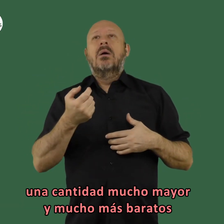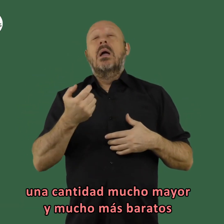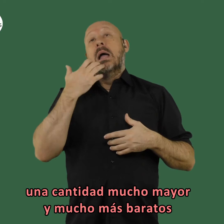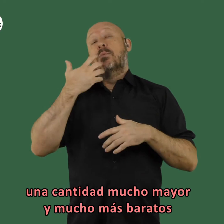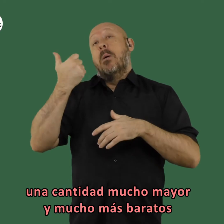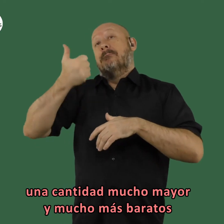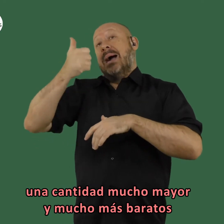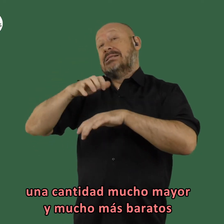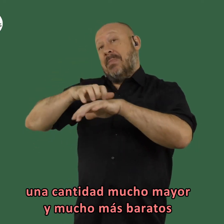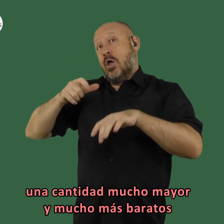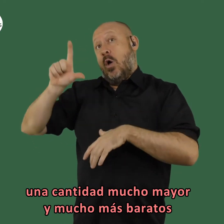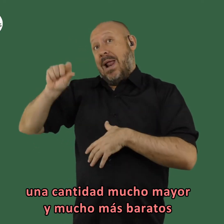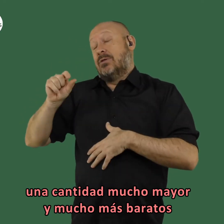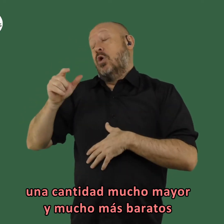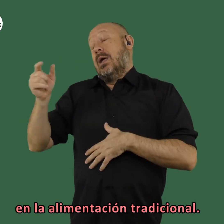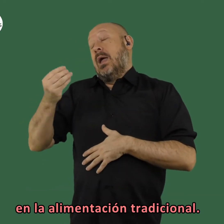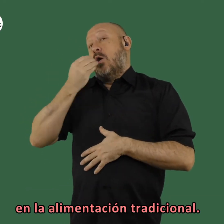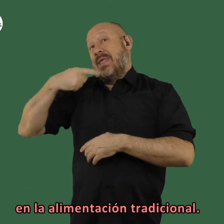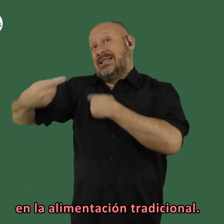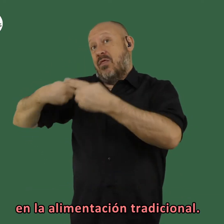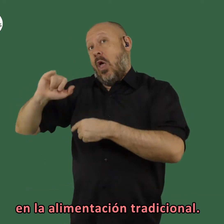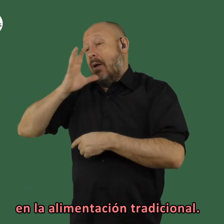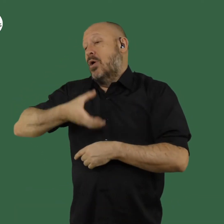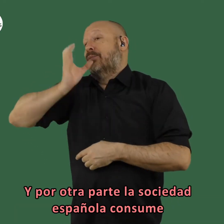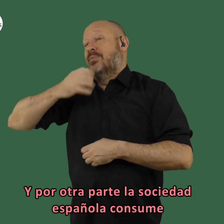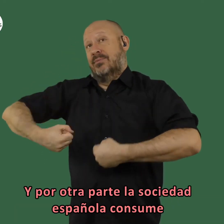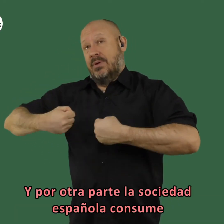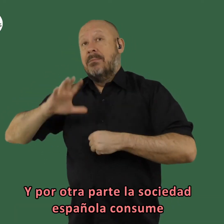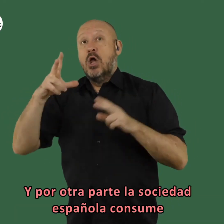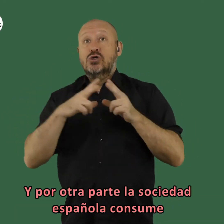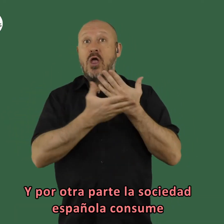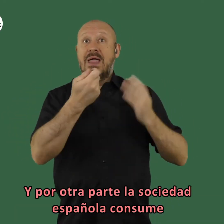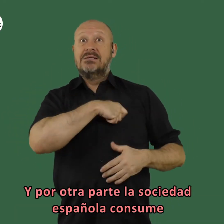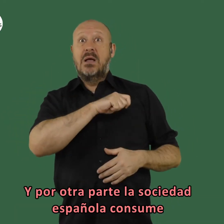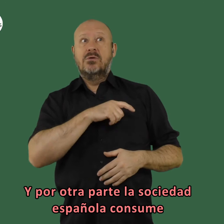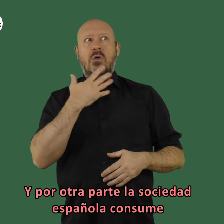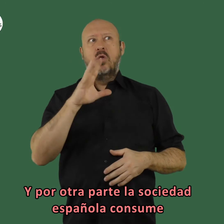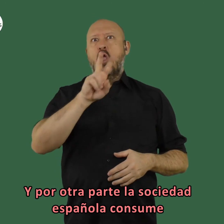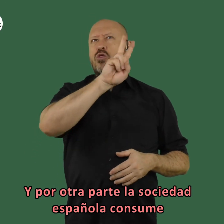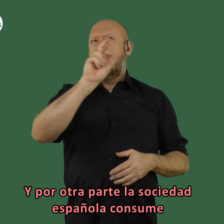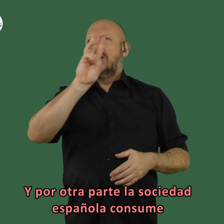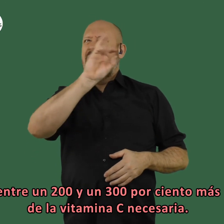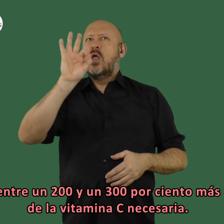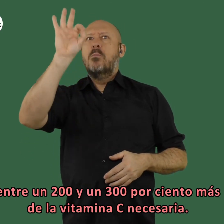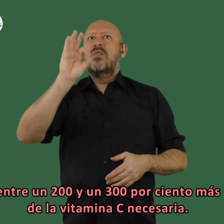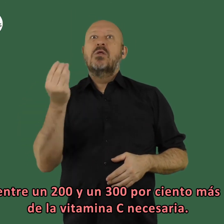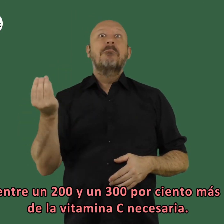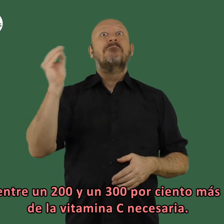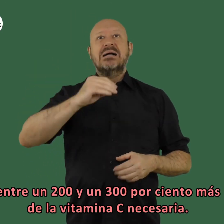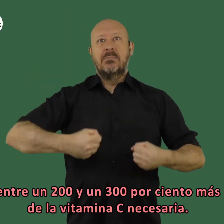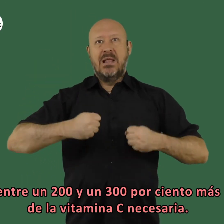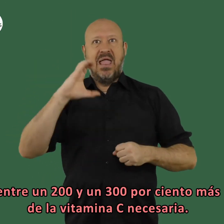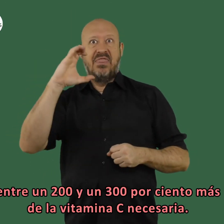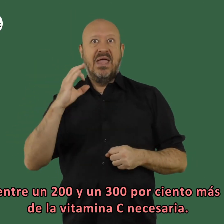una cantidad mucho mayor y mucho más barato en la alimentación tradicional y por otra parte la sociedad española consume entre un 200 y un 300